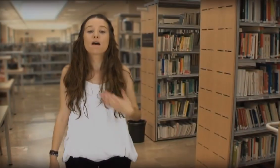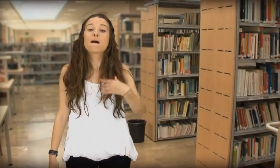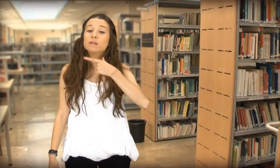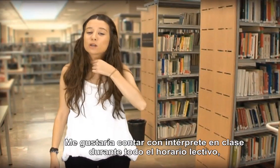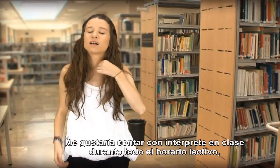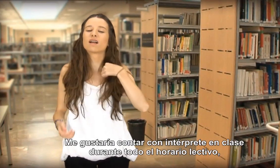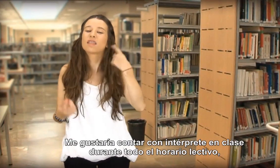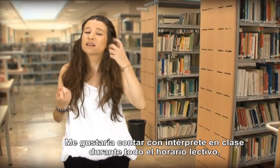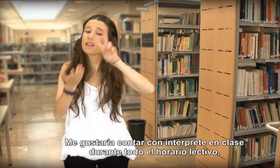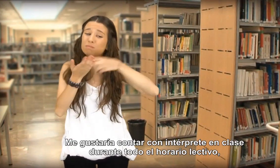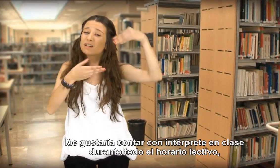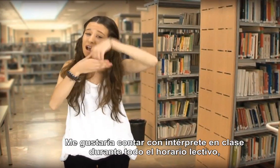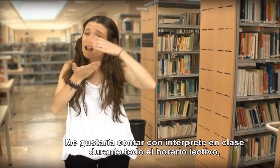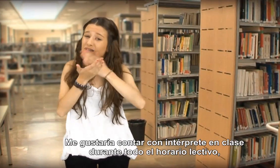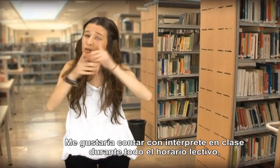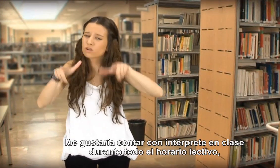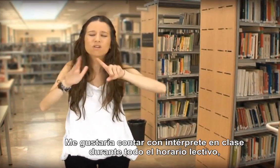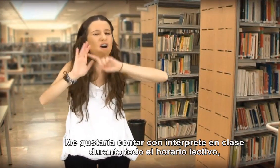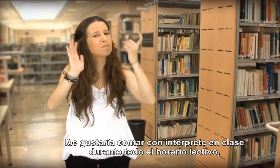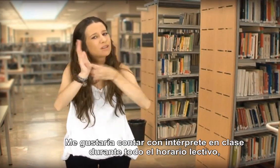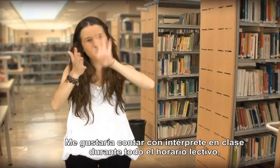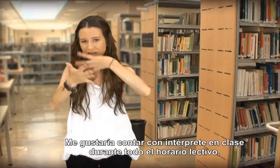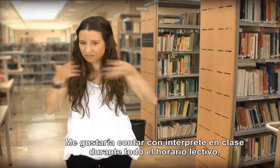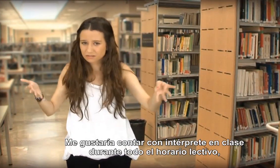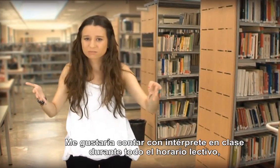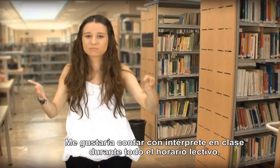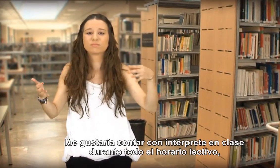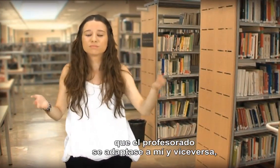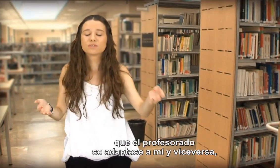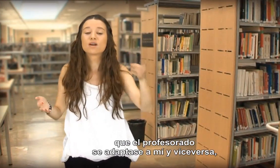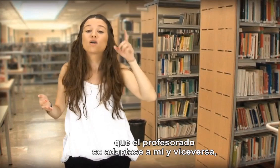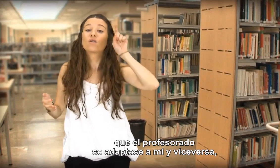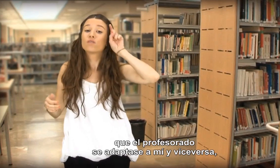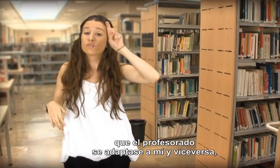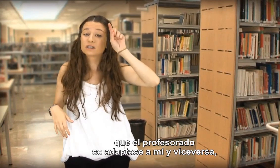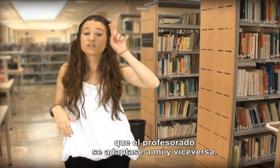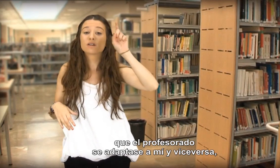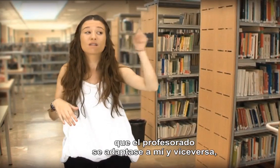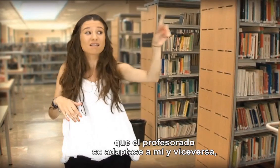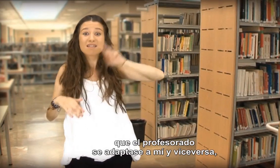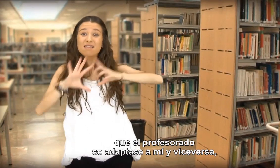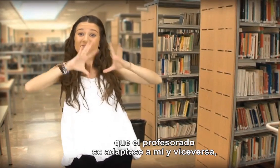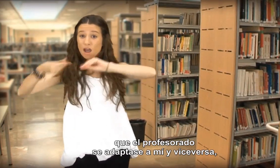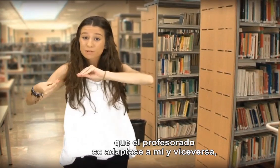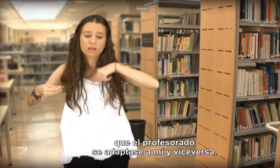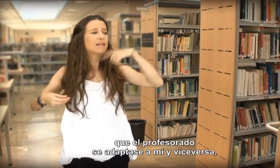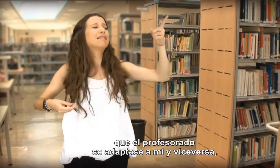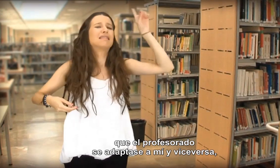Me gustaría contar con intérprete en clase durante todo el horario lectivo, que el profesorado se adaptase a mí y viceversa,